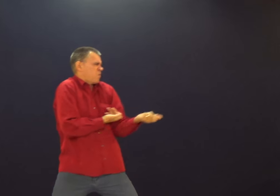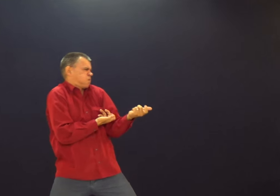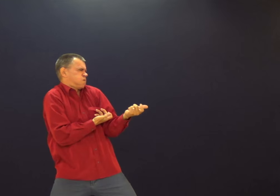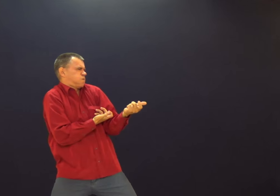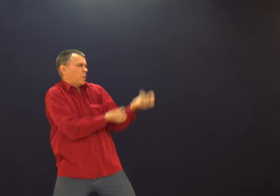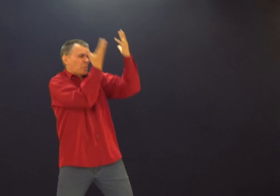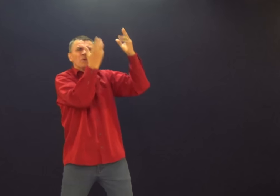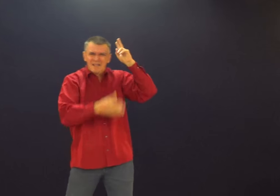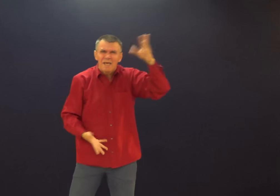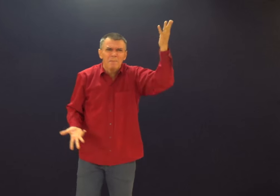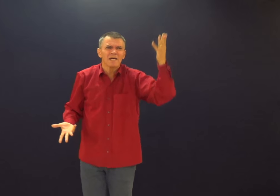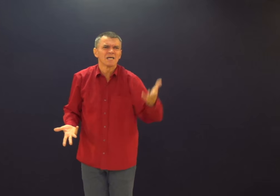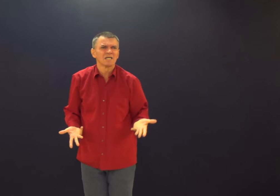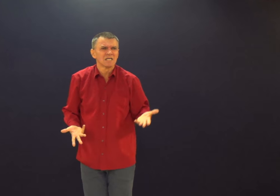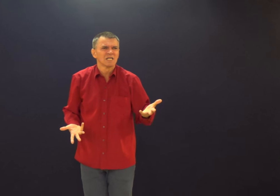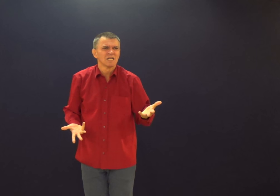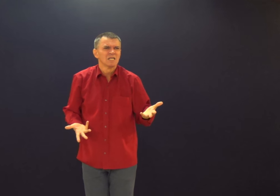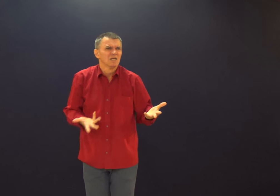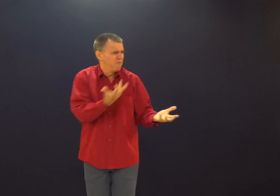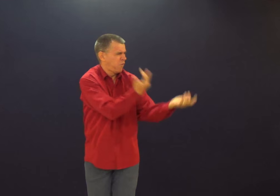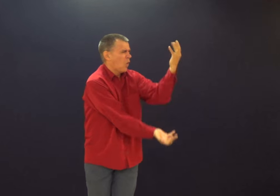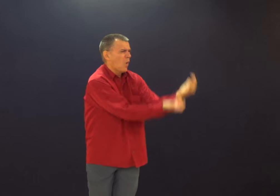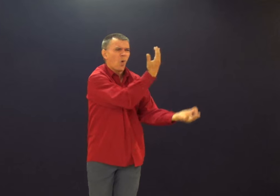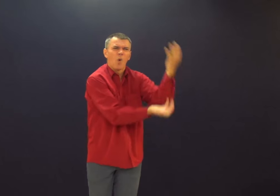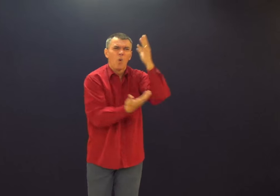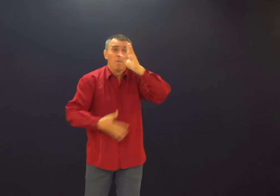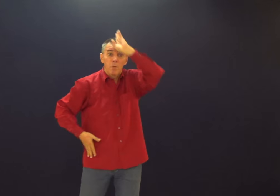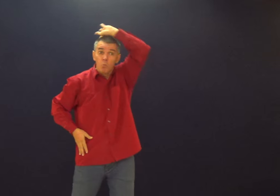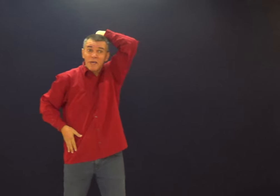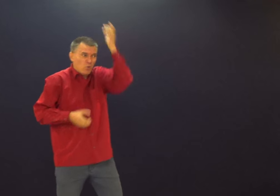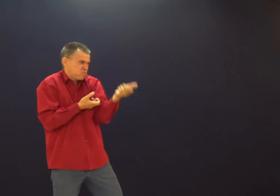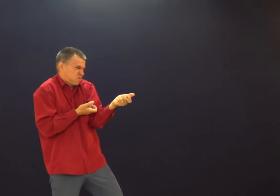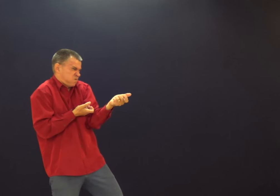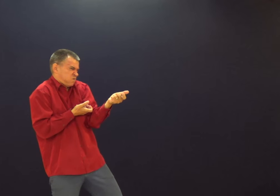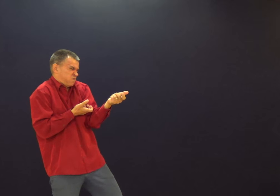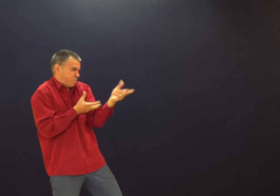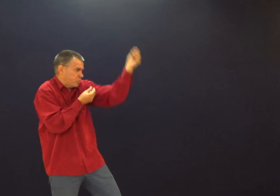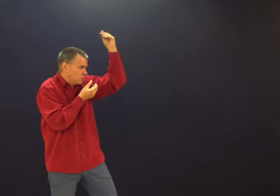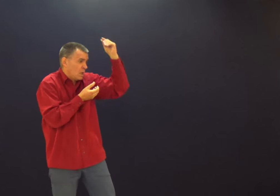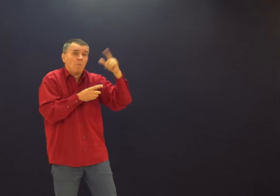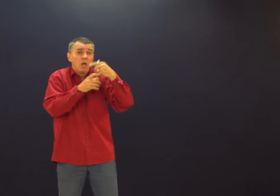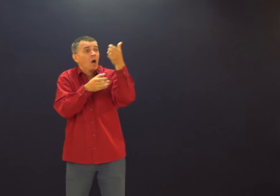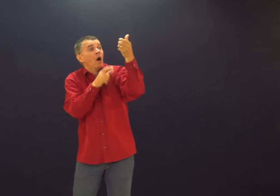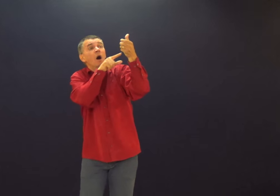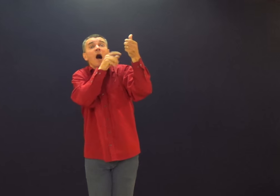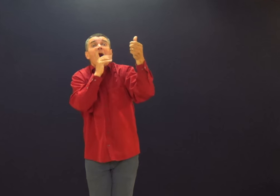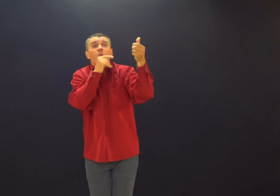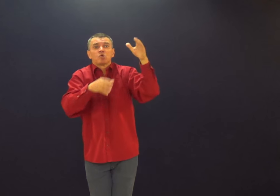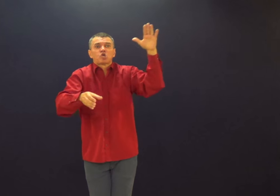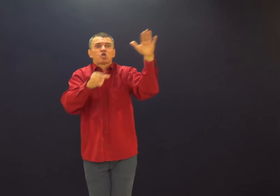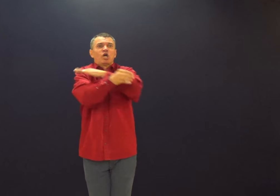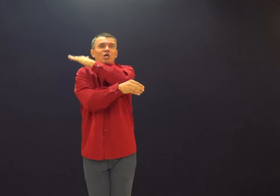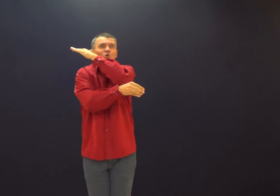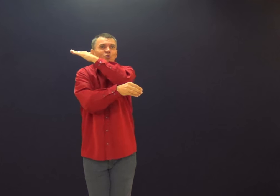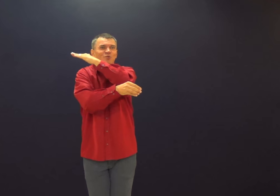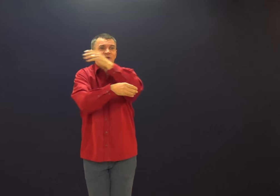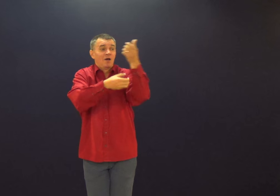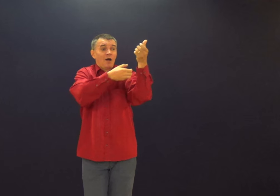te ajudar. Sabe? Porque aquela sensação é como fogo, você começa a se esquentar. Mas pede para Deus não dar água para apagar aquele fogo.